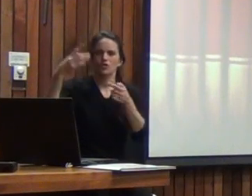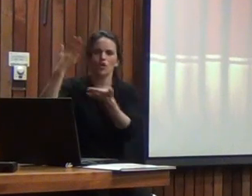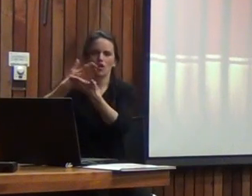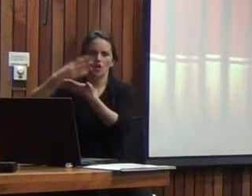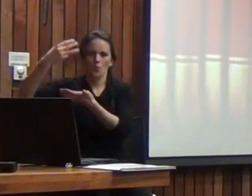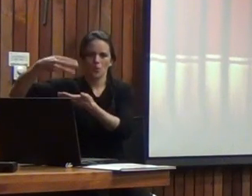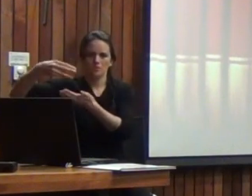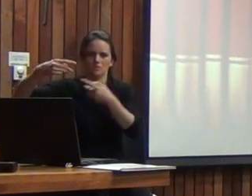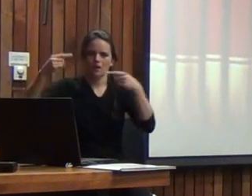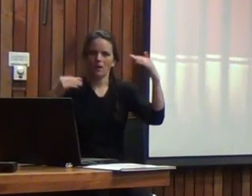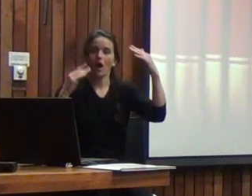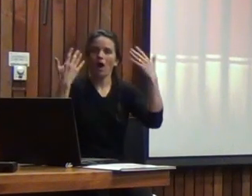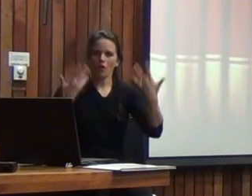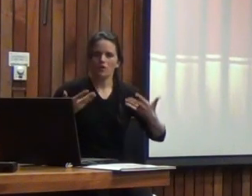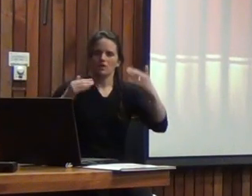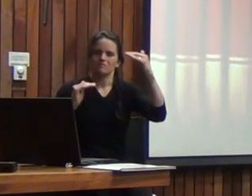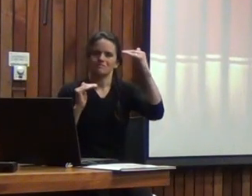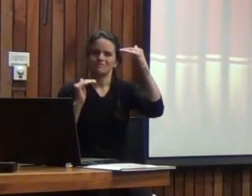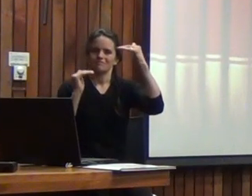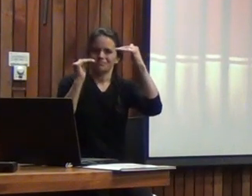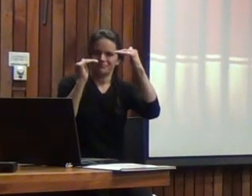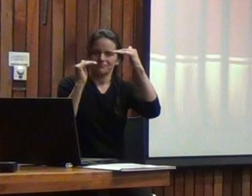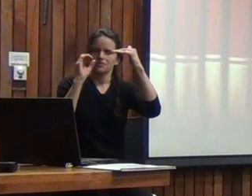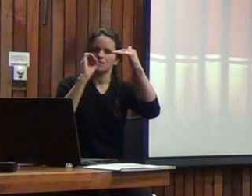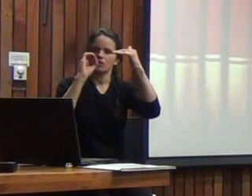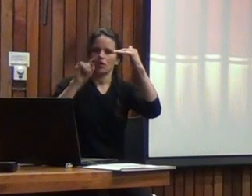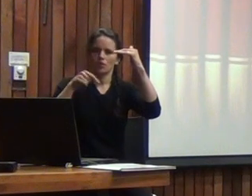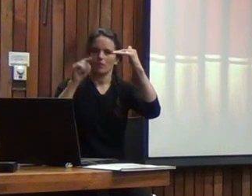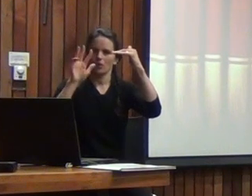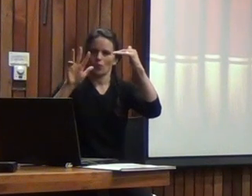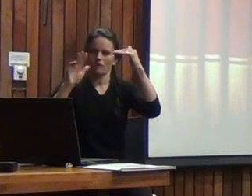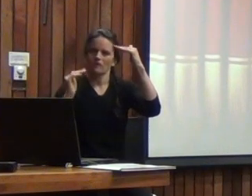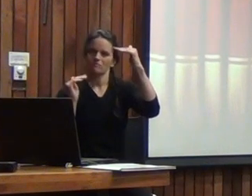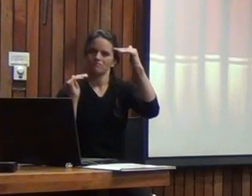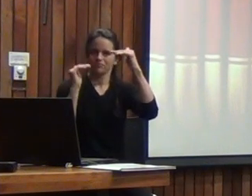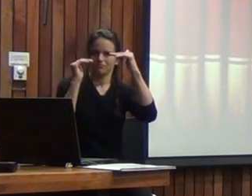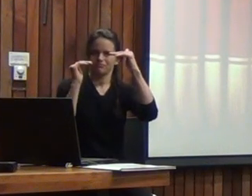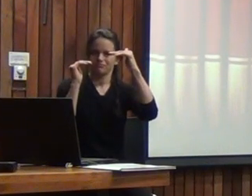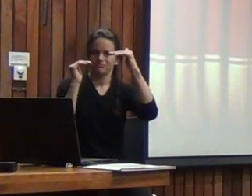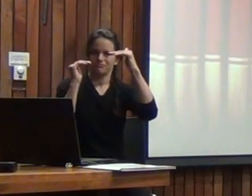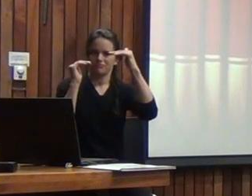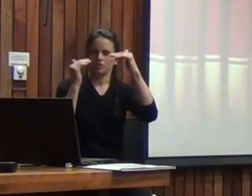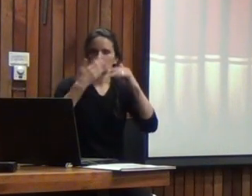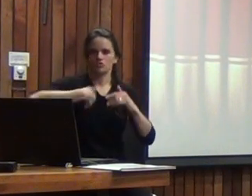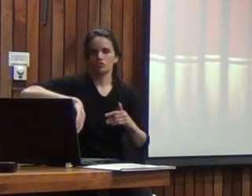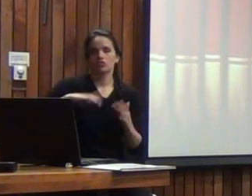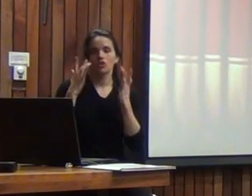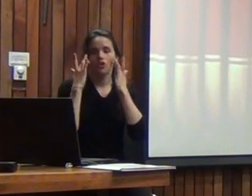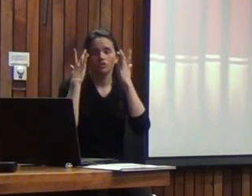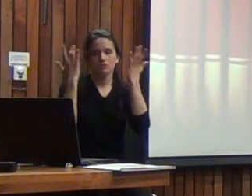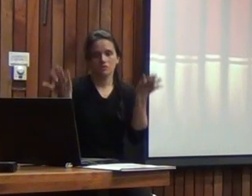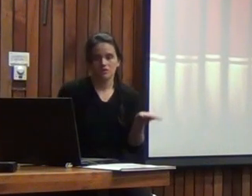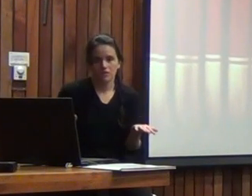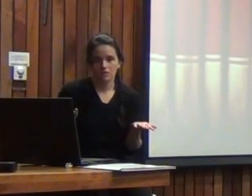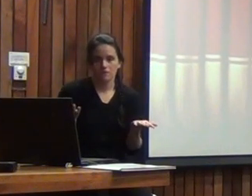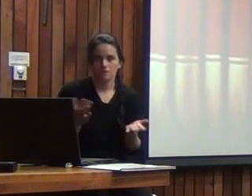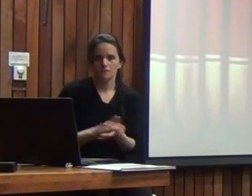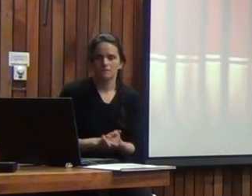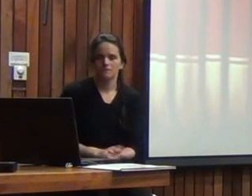en promedio cerca de 0,9% de sesiones estándar ya bajó bastante la brecha lo cual nos tiene bastante contentos